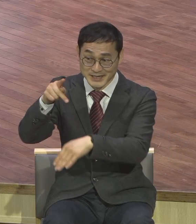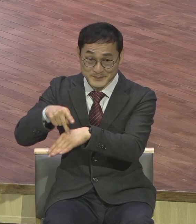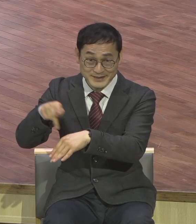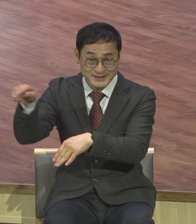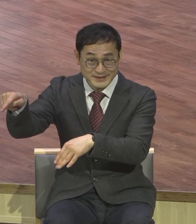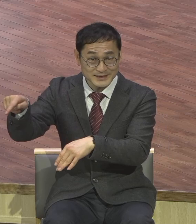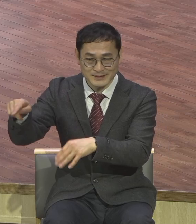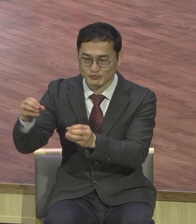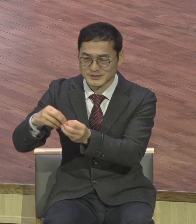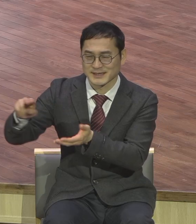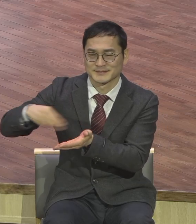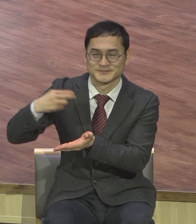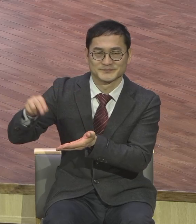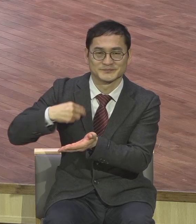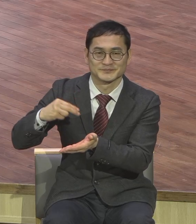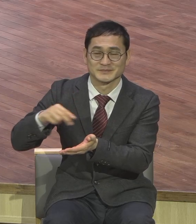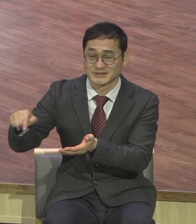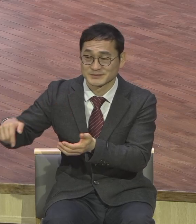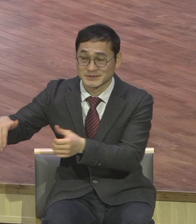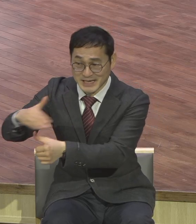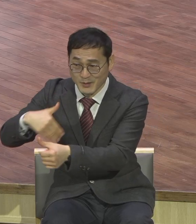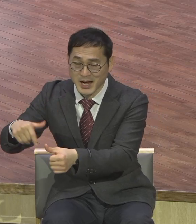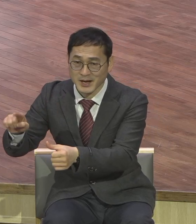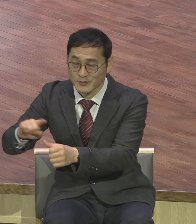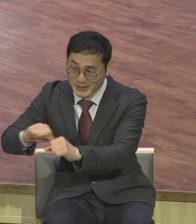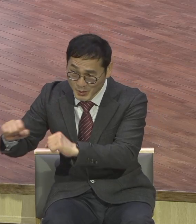현장 상황에 대해서 그 문철 목사님